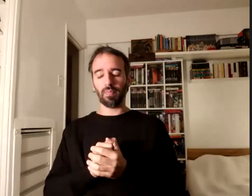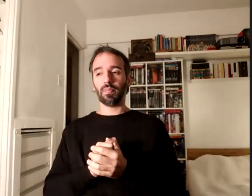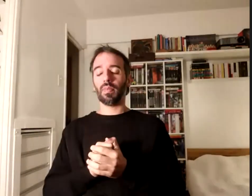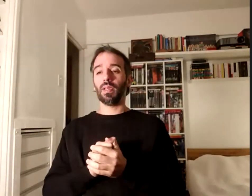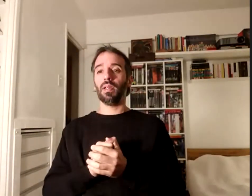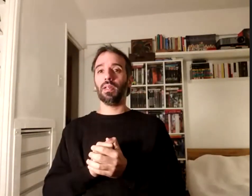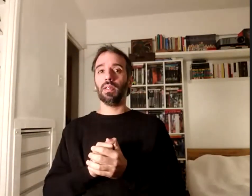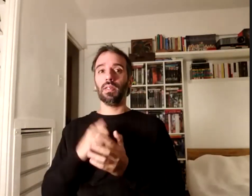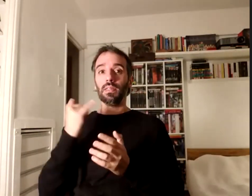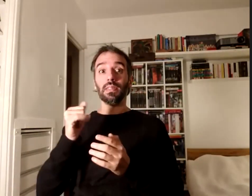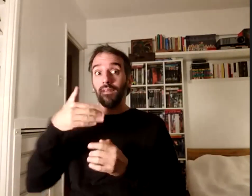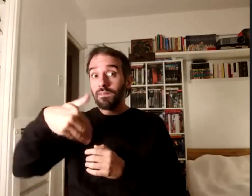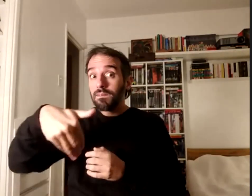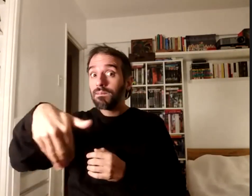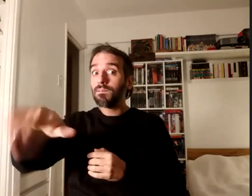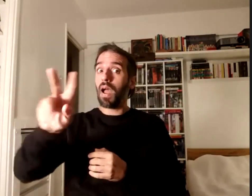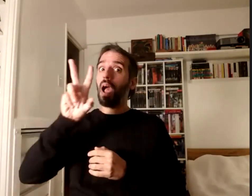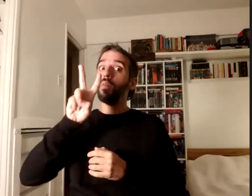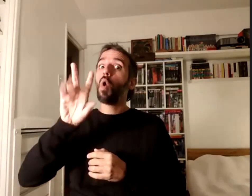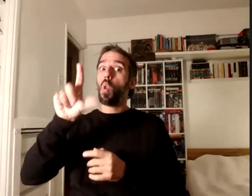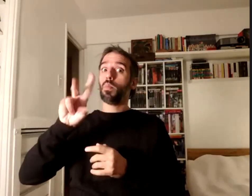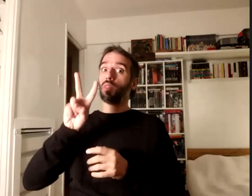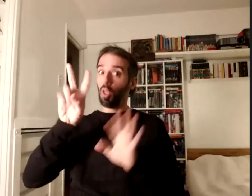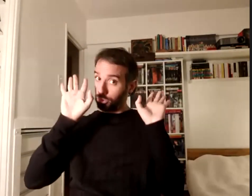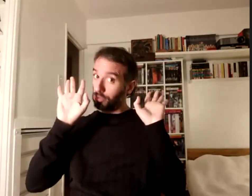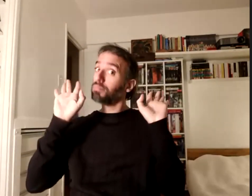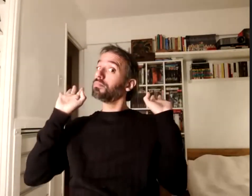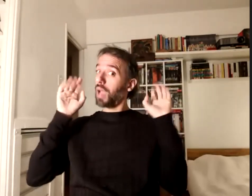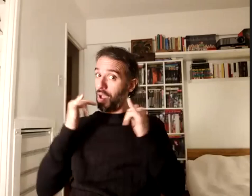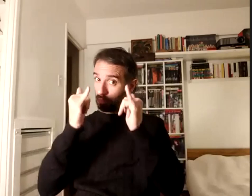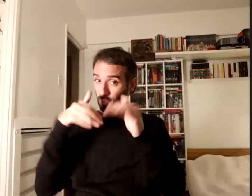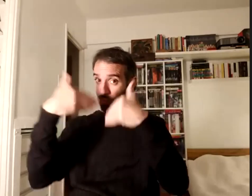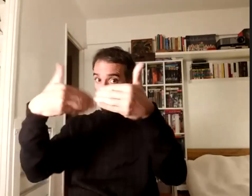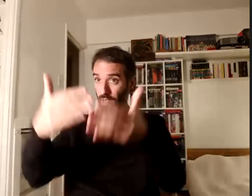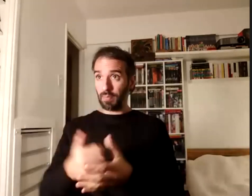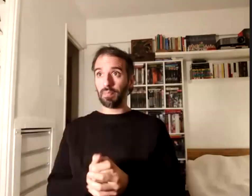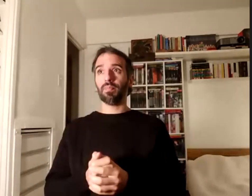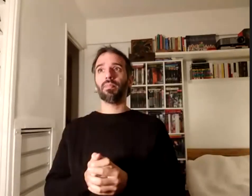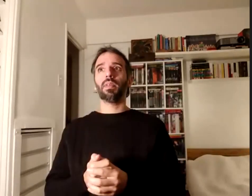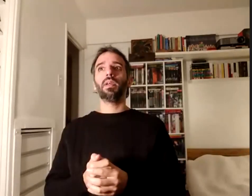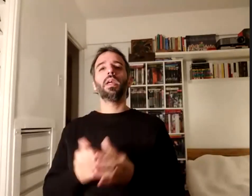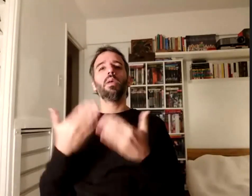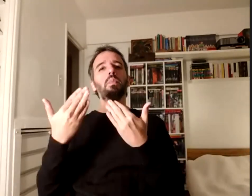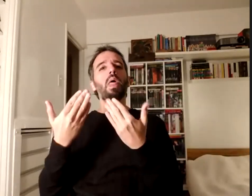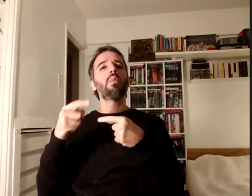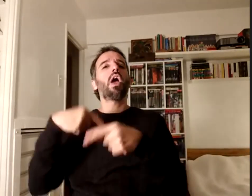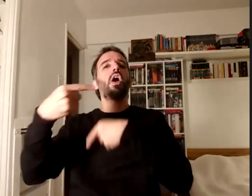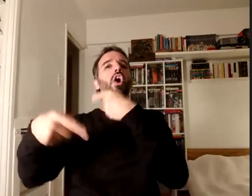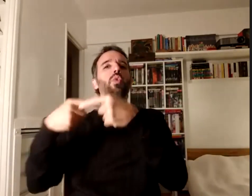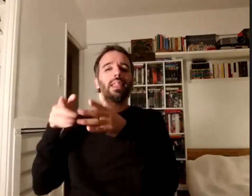2 Matías y todos esperamos poder dar cuenta de la continuidad de este recorrido y de los proyectos en